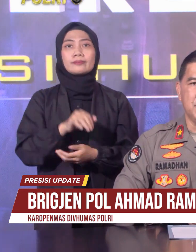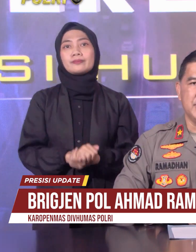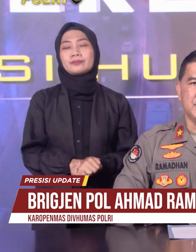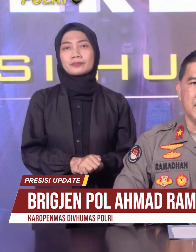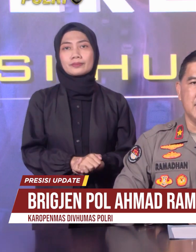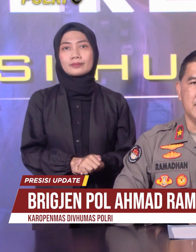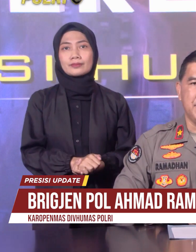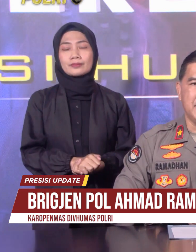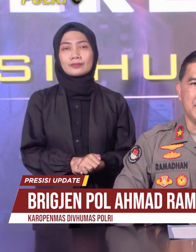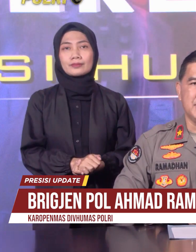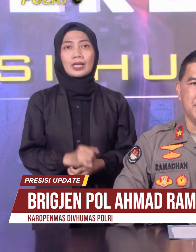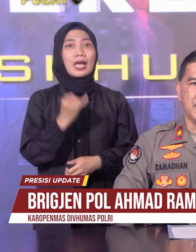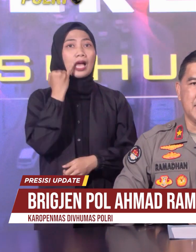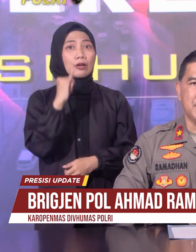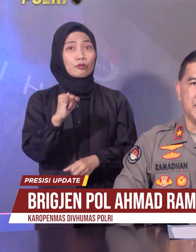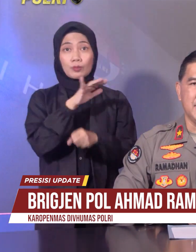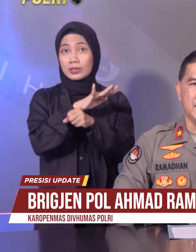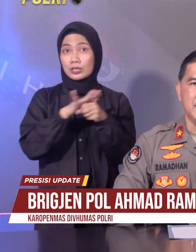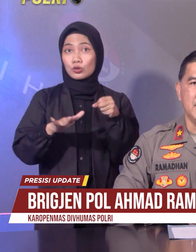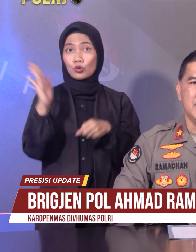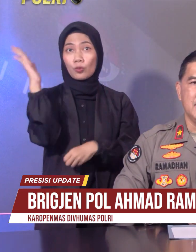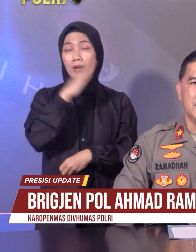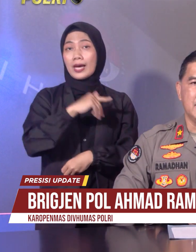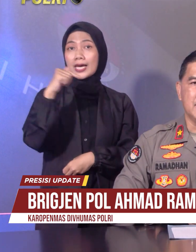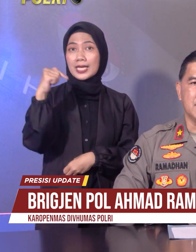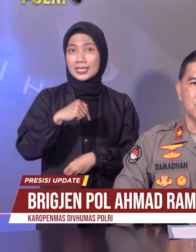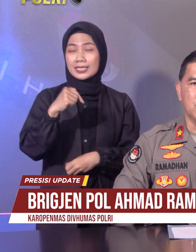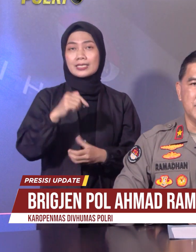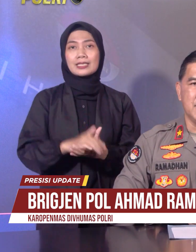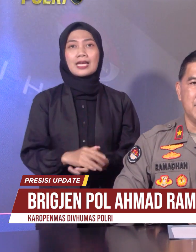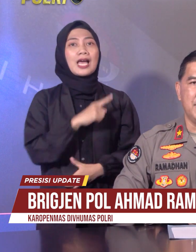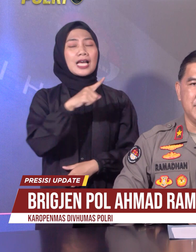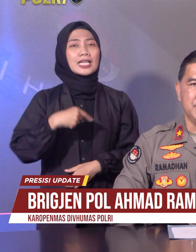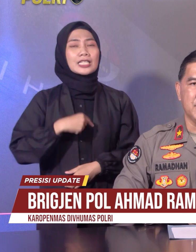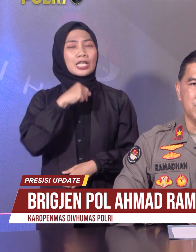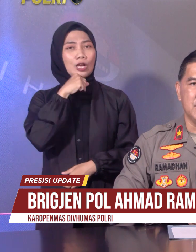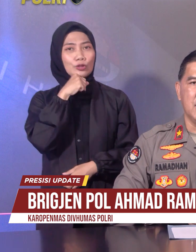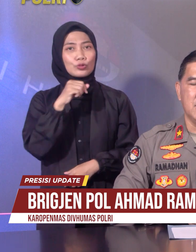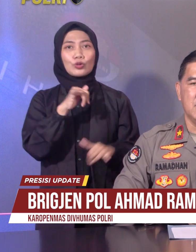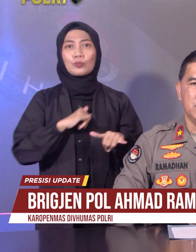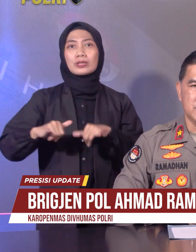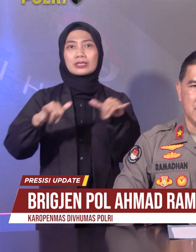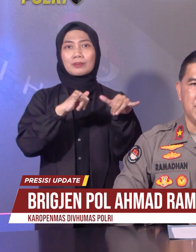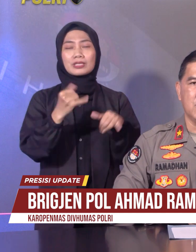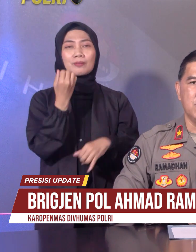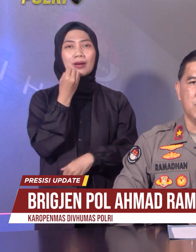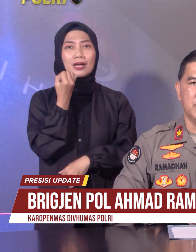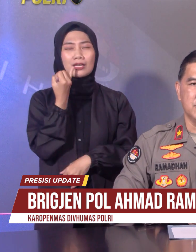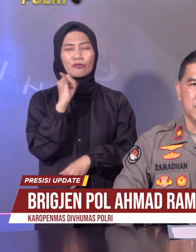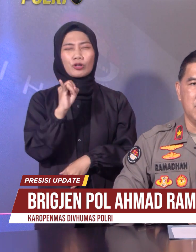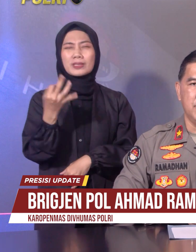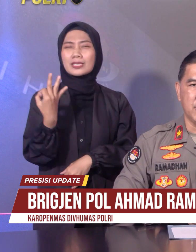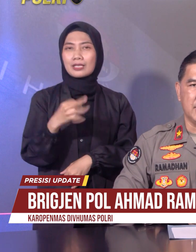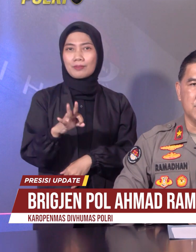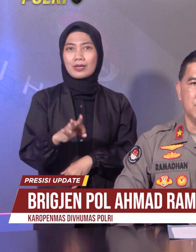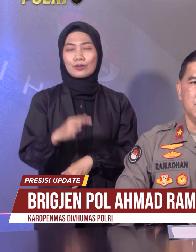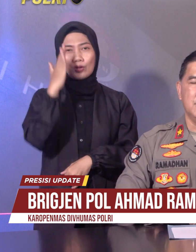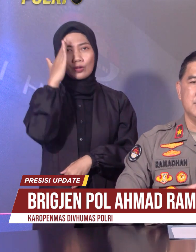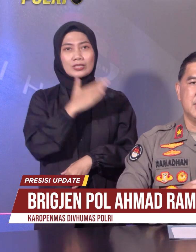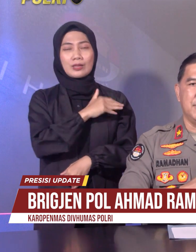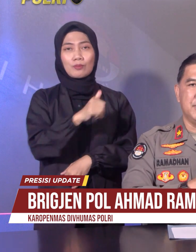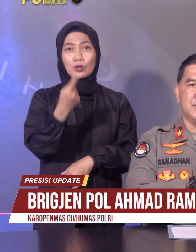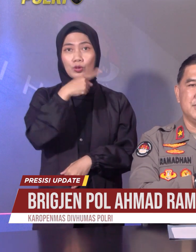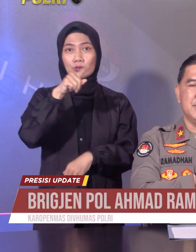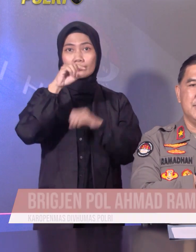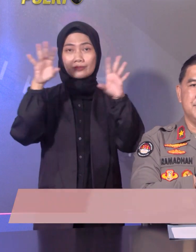Demikian informasi yang dapat kami sampaikan pada hari ini, dan kita tunggu bersama update berikutnya. Assalamualaikum warahmatullahi wabarakatuh.